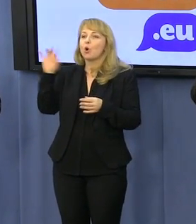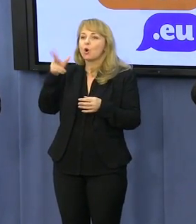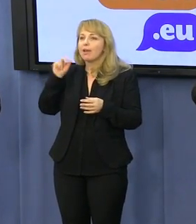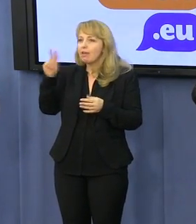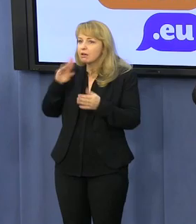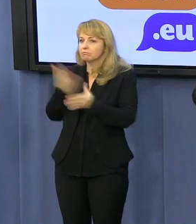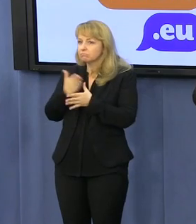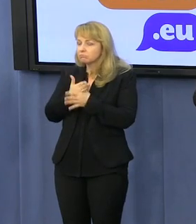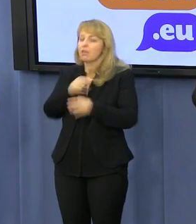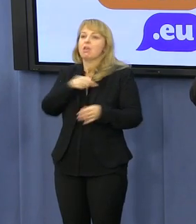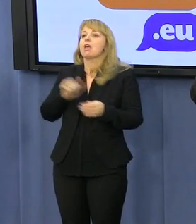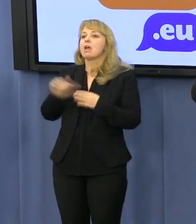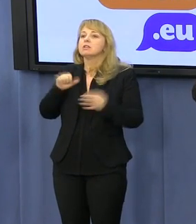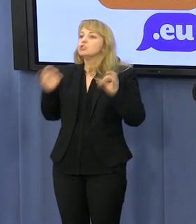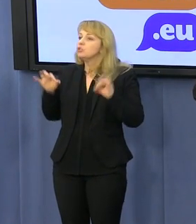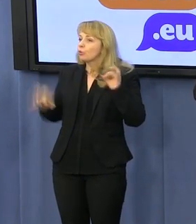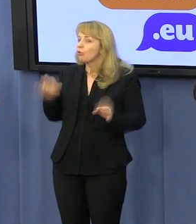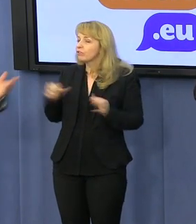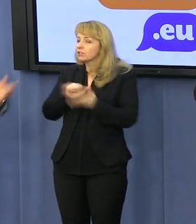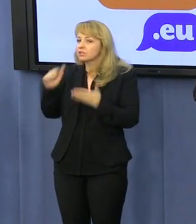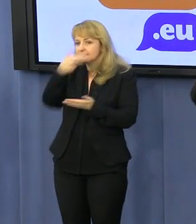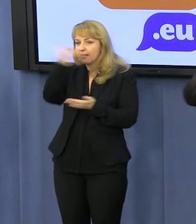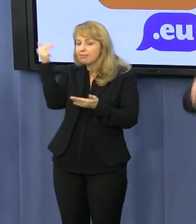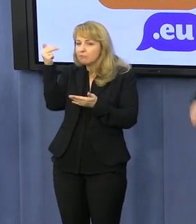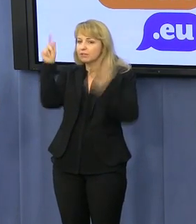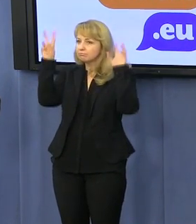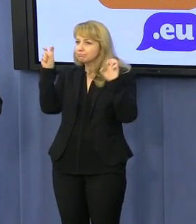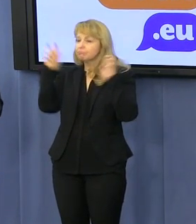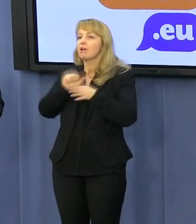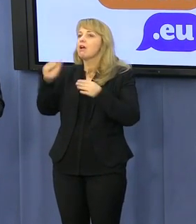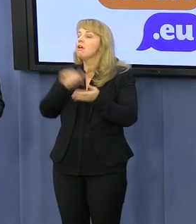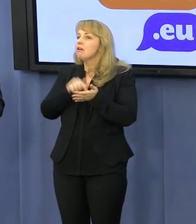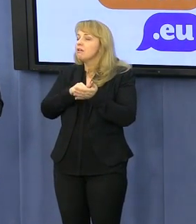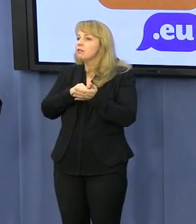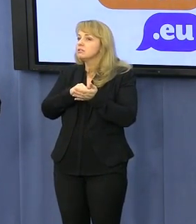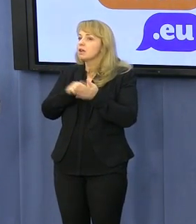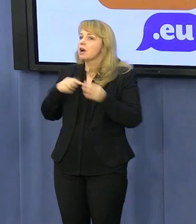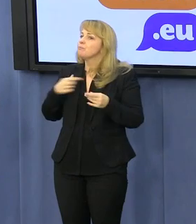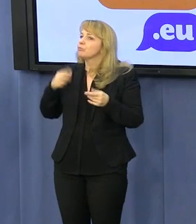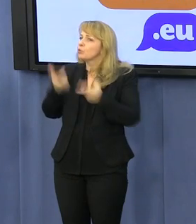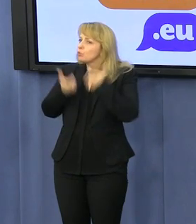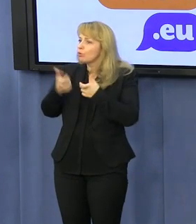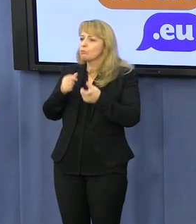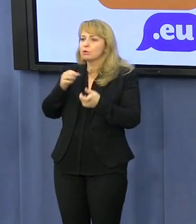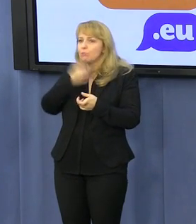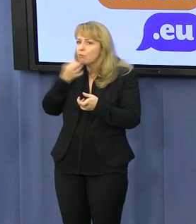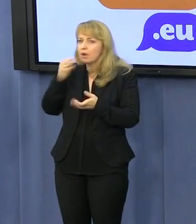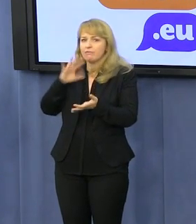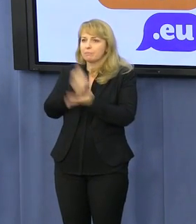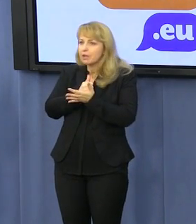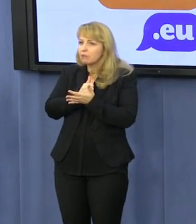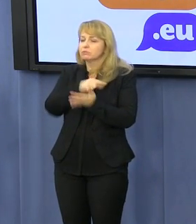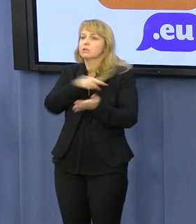konferencja poświęcona będzie, jak Państwo na pewno się domyślacie, właśnie kwestii uregulowań prawnych pokera w Polsce.